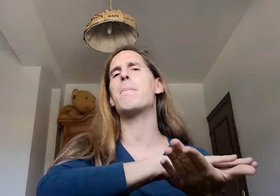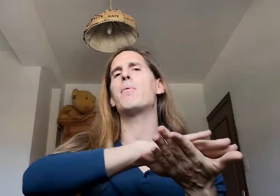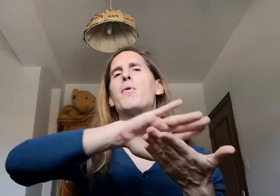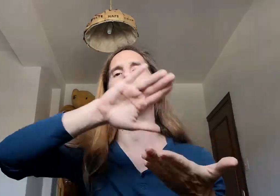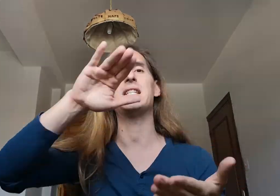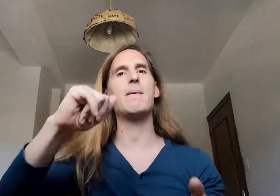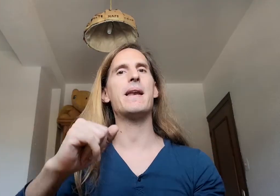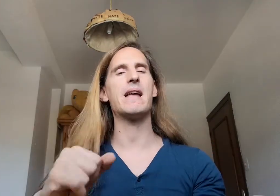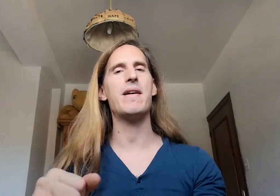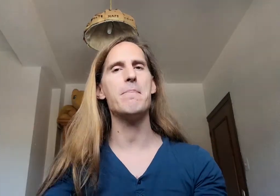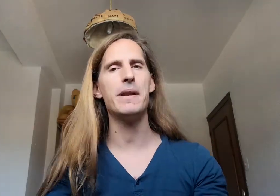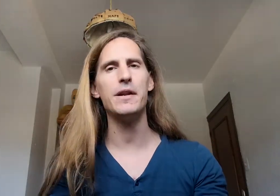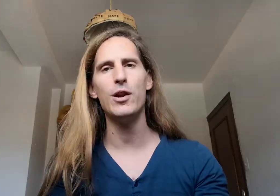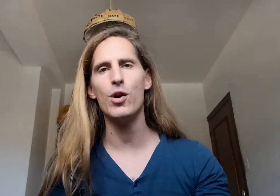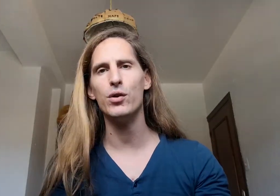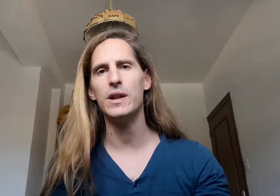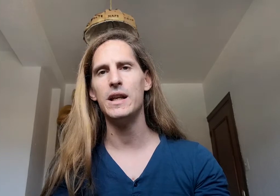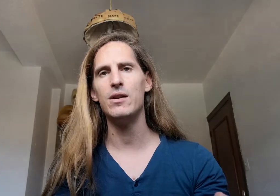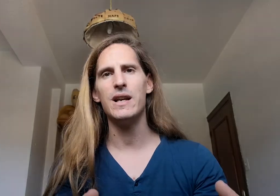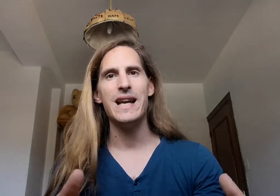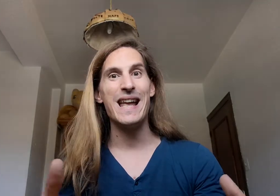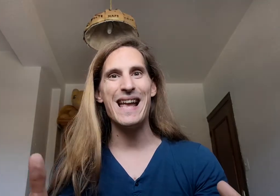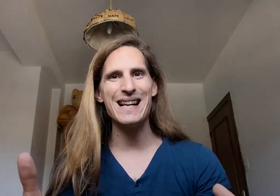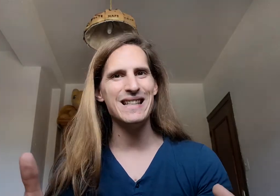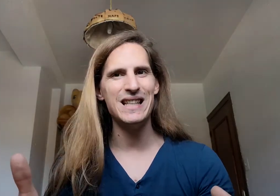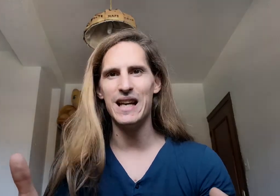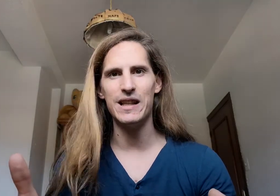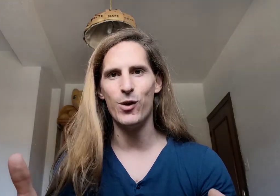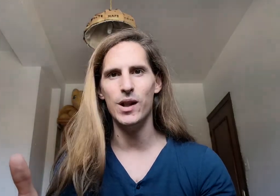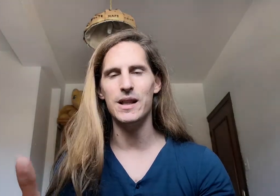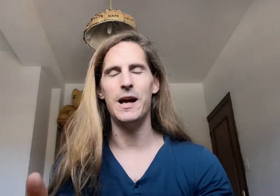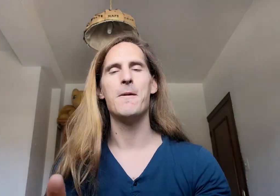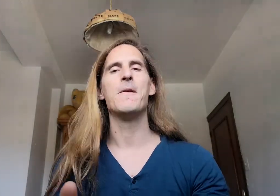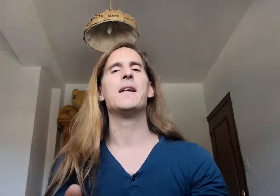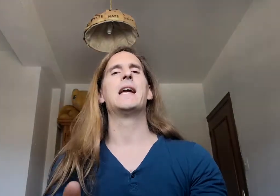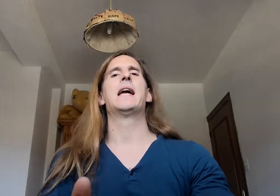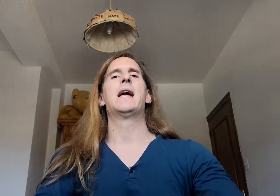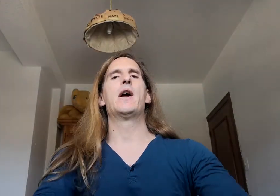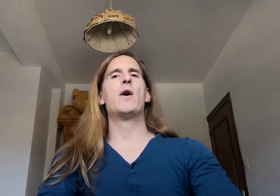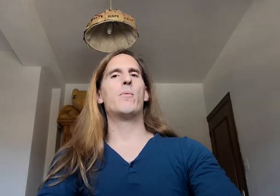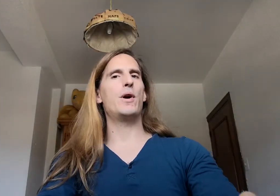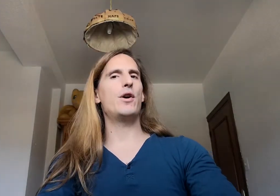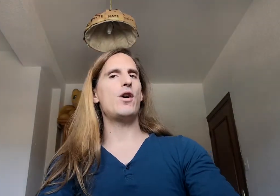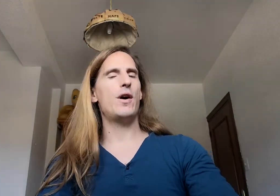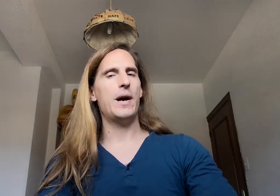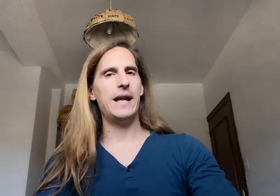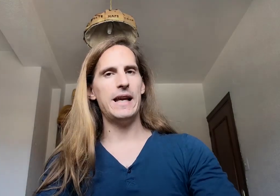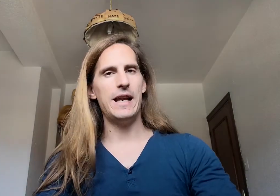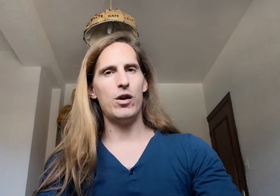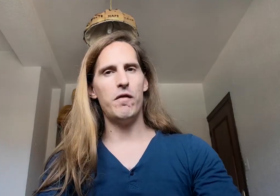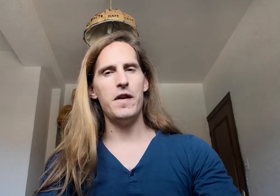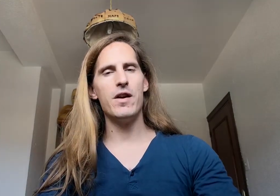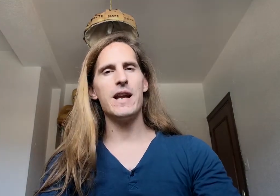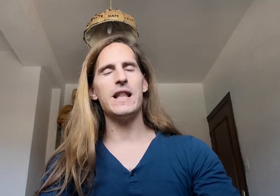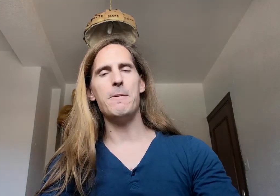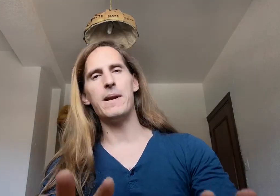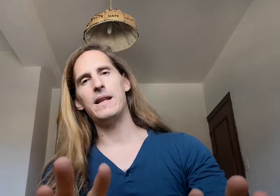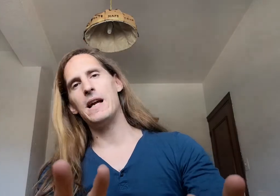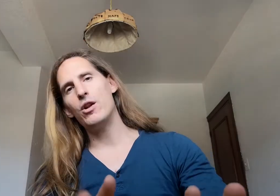progresiva para que vaya aprendiendo los contenidos casi sin darte cuenta bueno confío en que estaréis practicando el